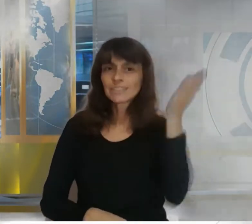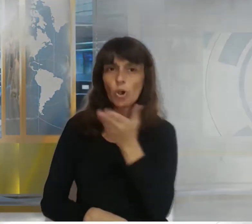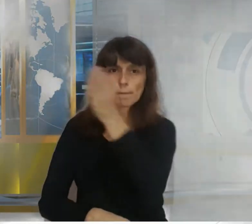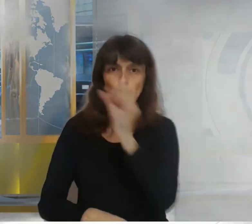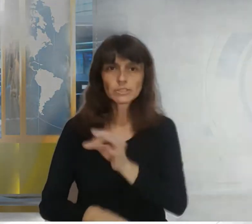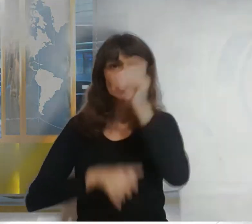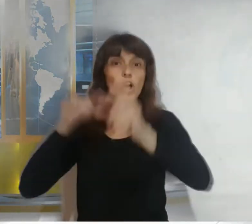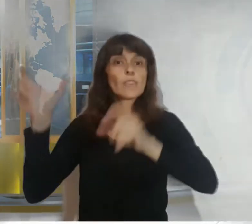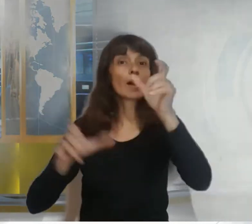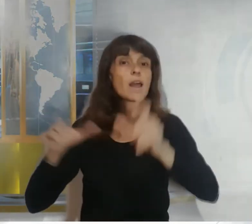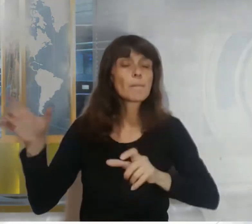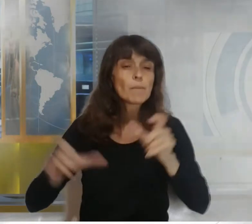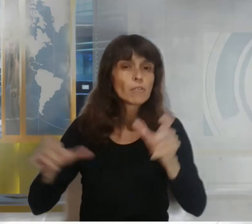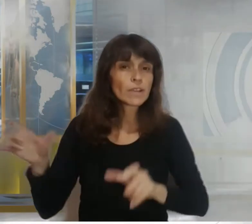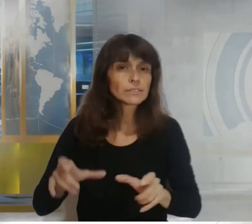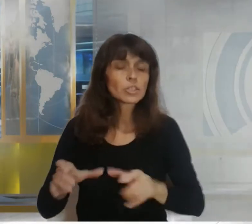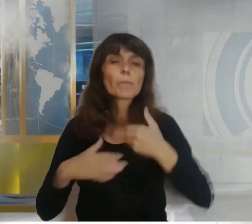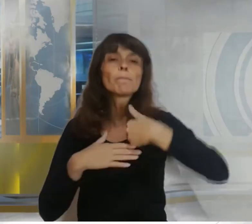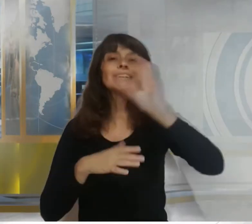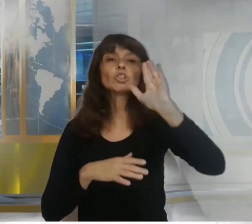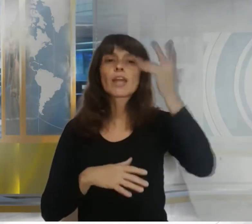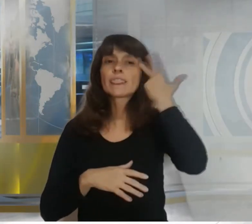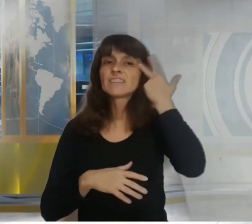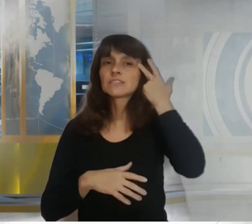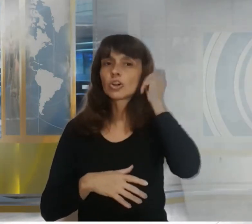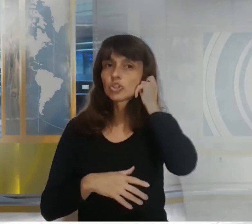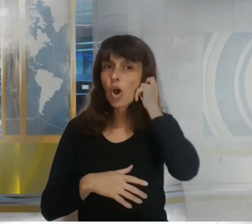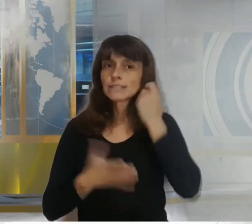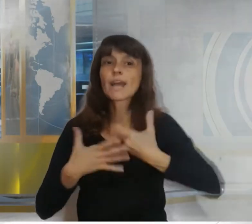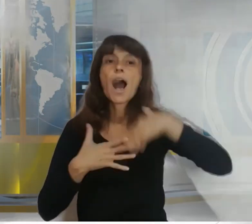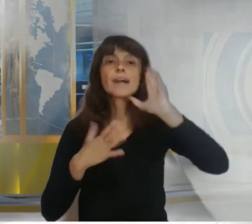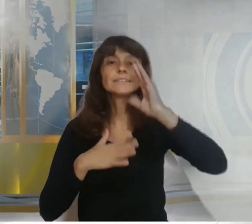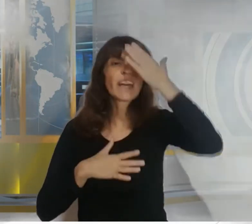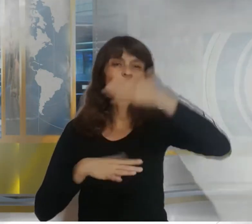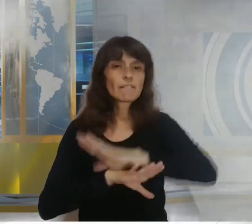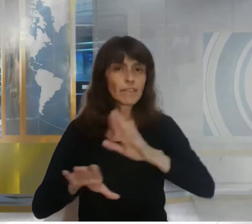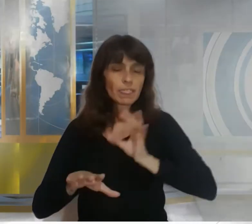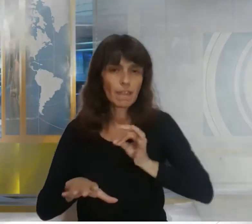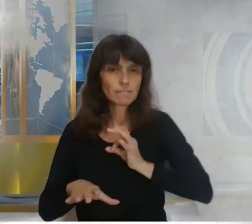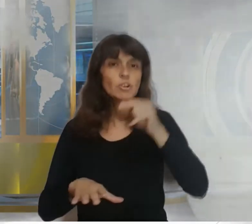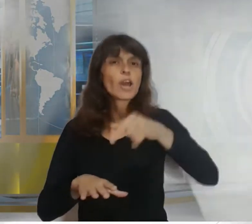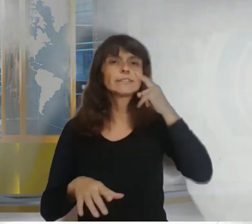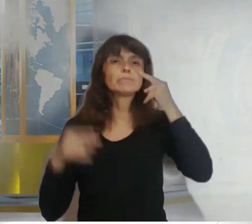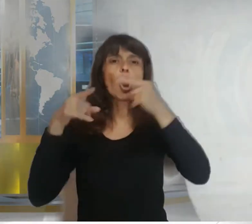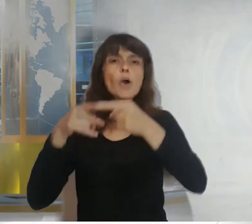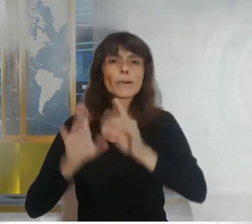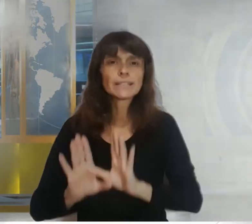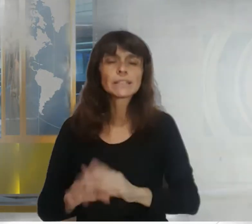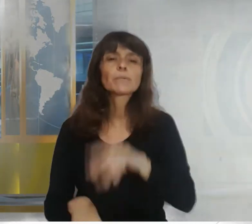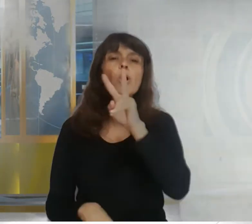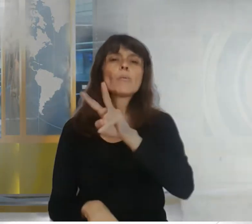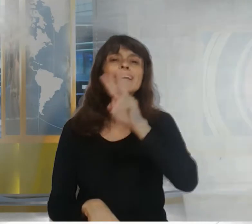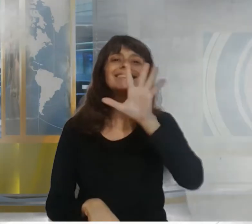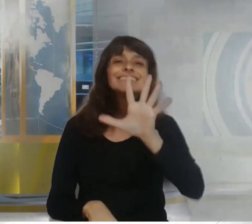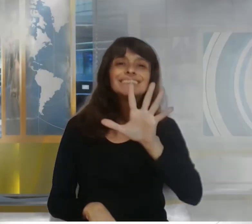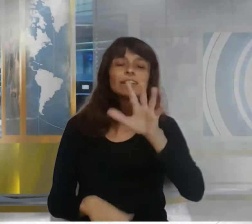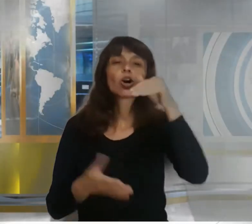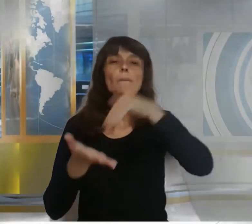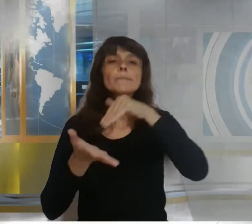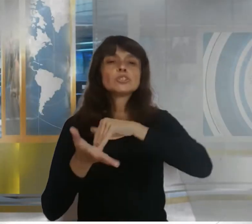de la población mayor de 18 años antes de fin de año La meta abarca unas 25 millones